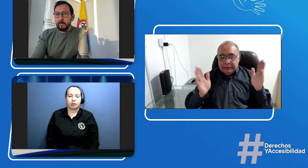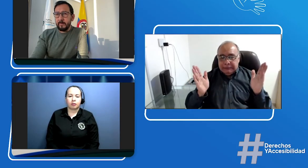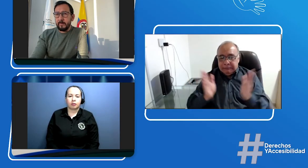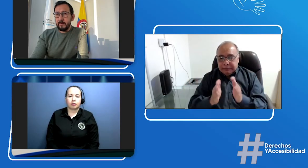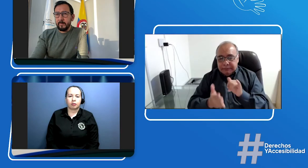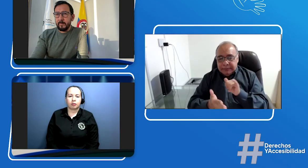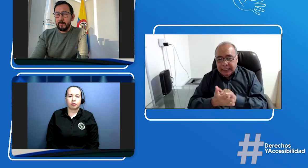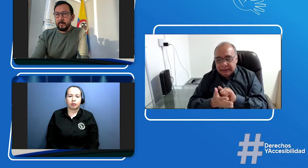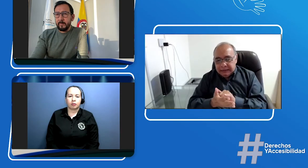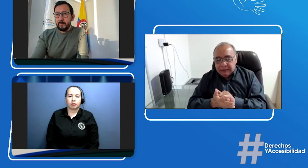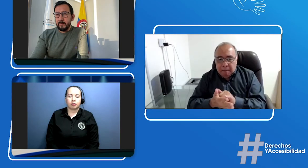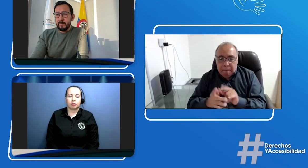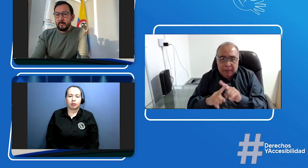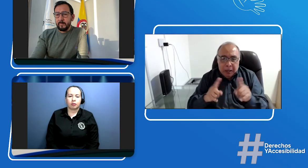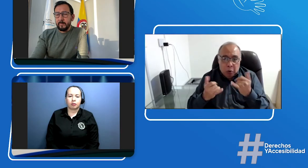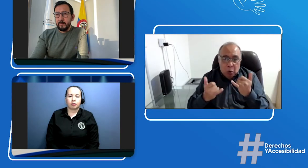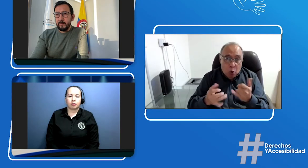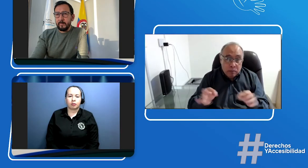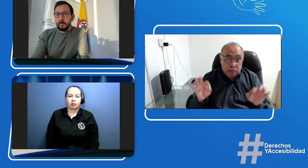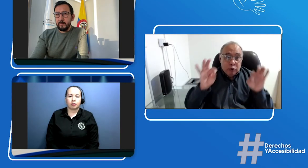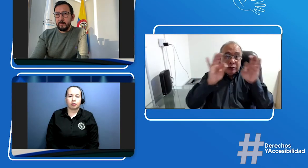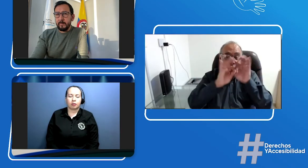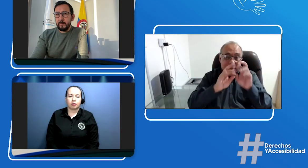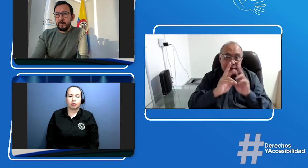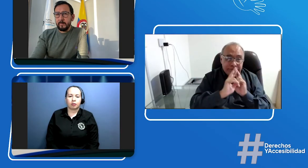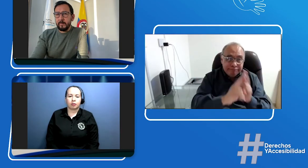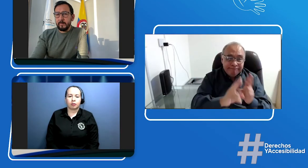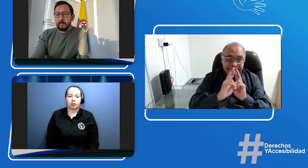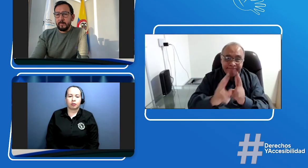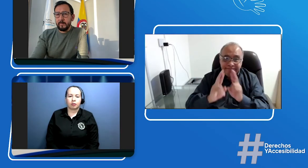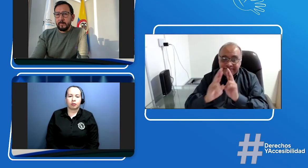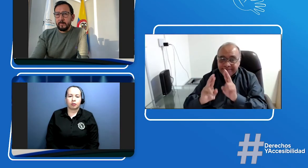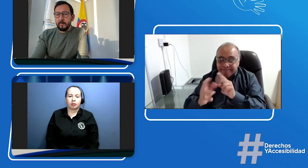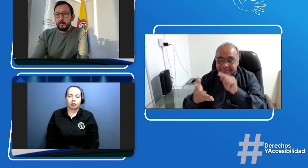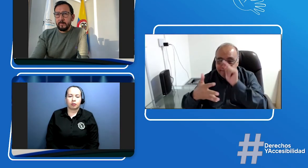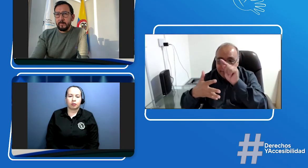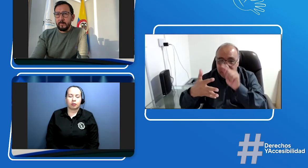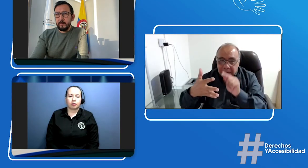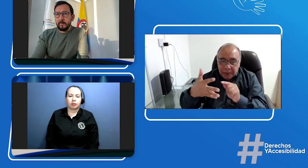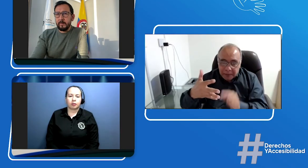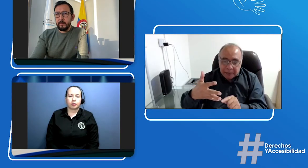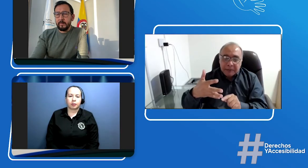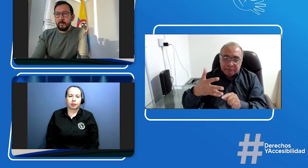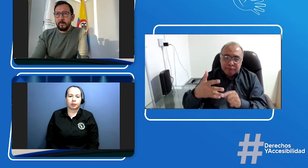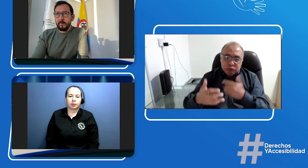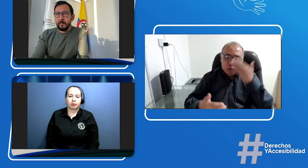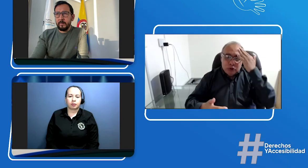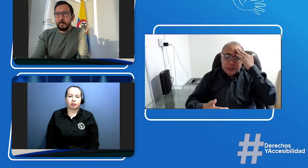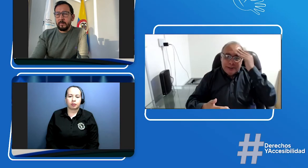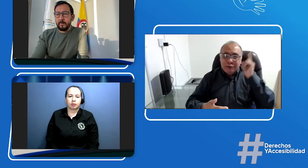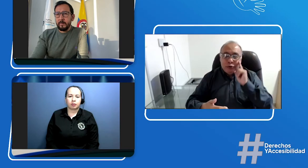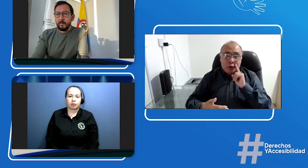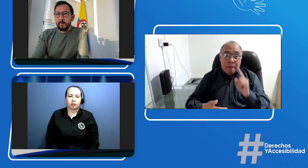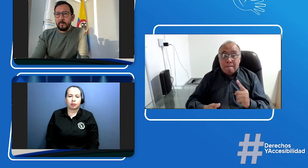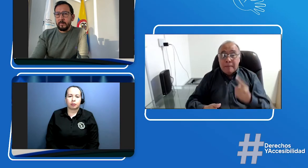probablemente volvamos a hacer un espacio nuevo para responder estas preguntas pues que nos están dejando